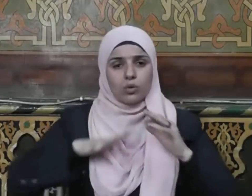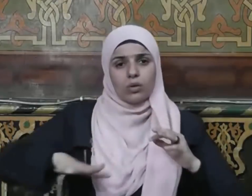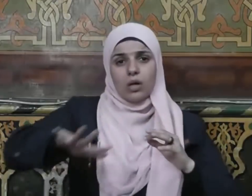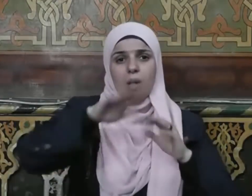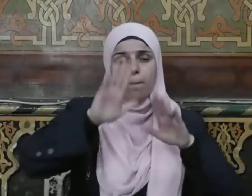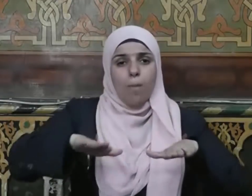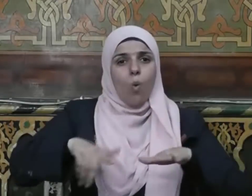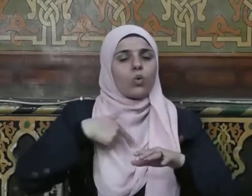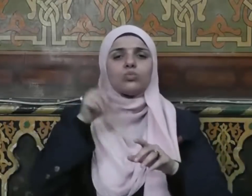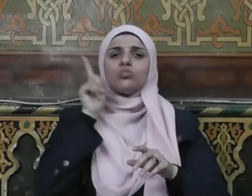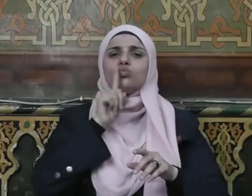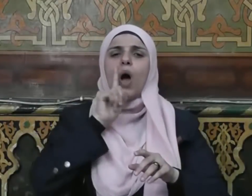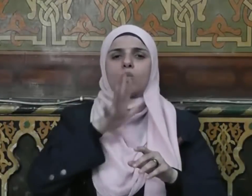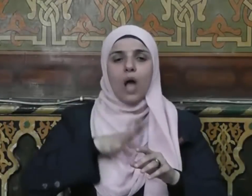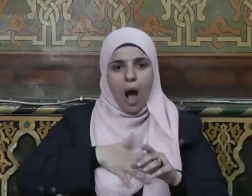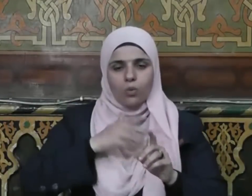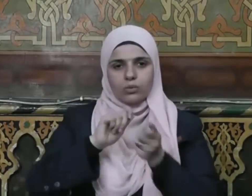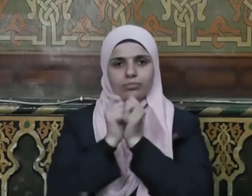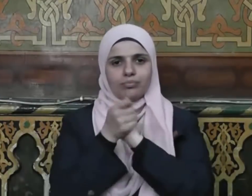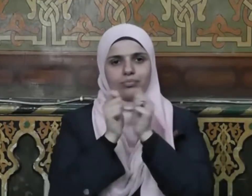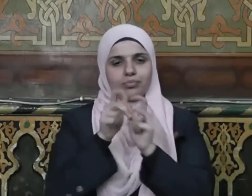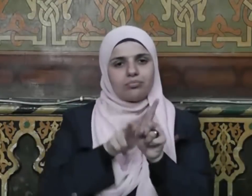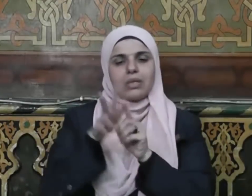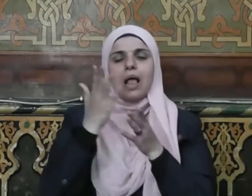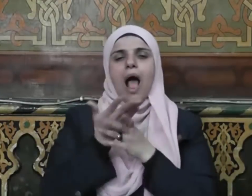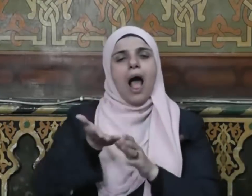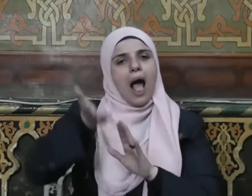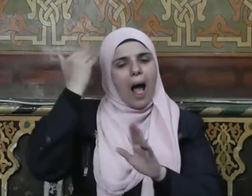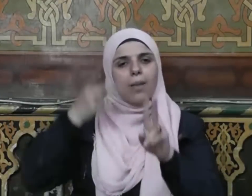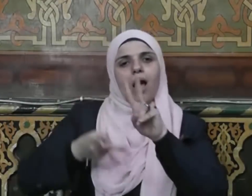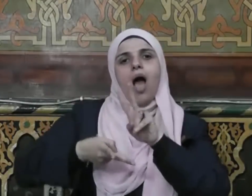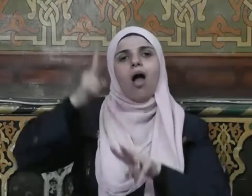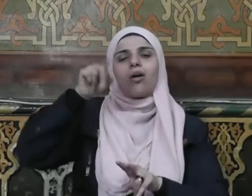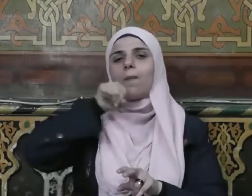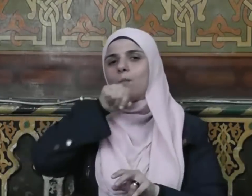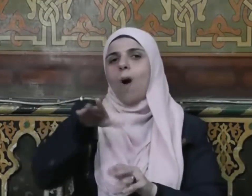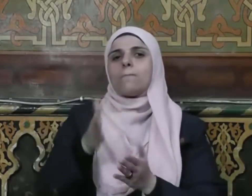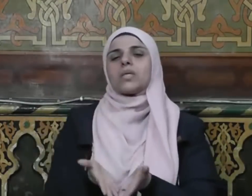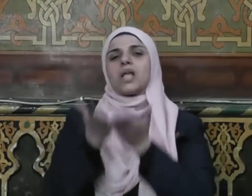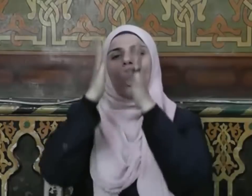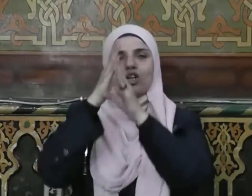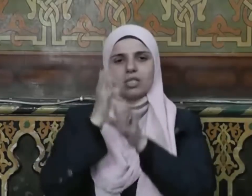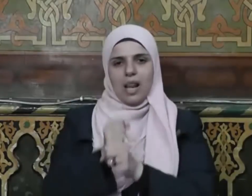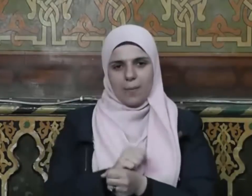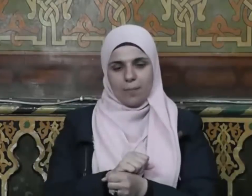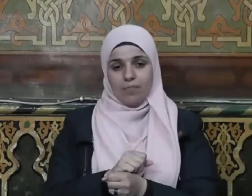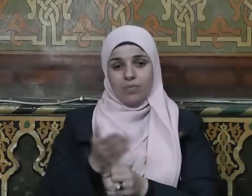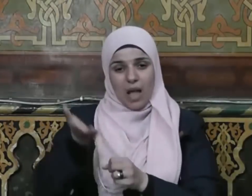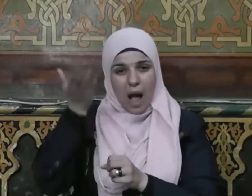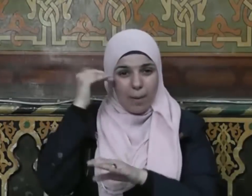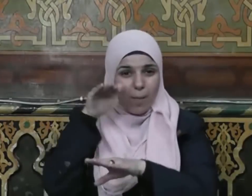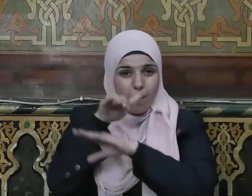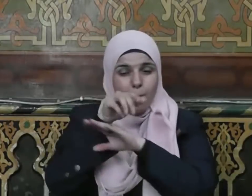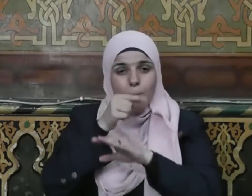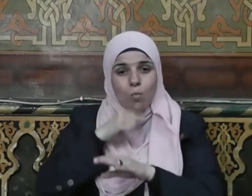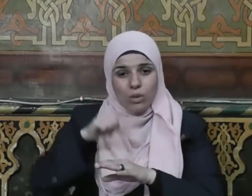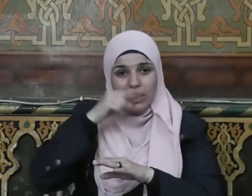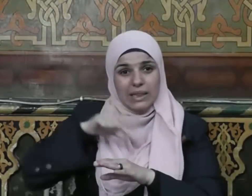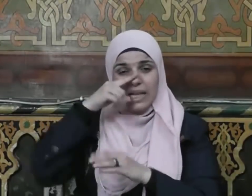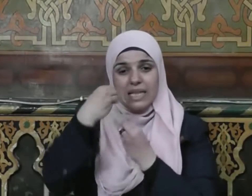به أرجاء المعمورة قبل بعثة النبي صلى الله عليه وسلم فحولوها بنور